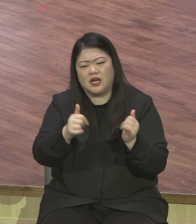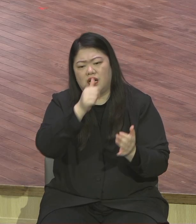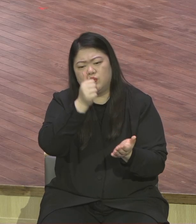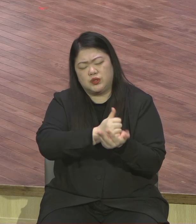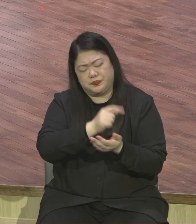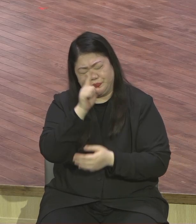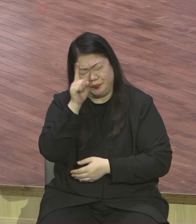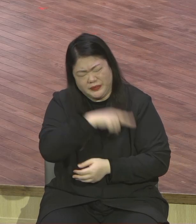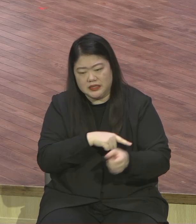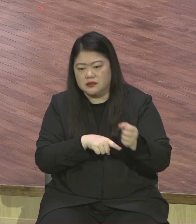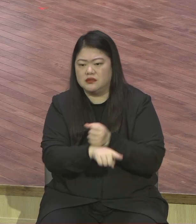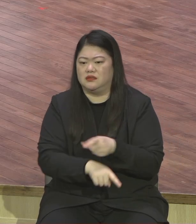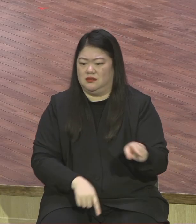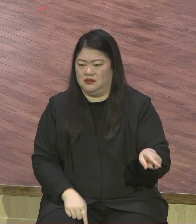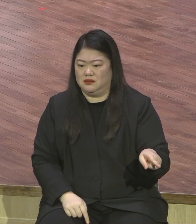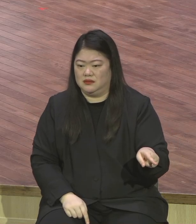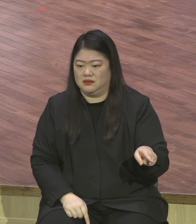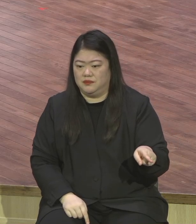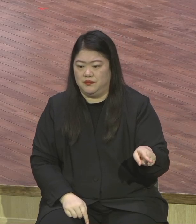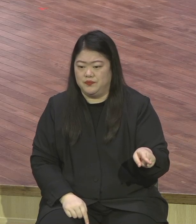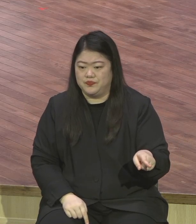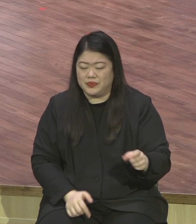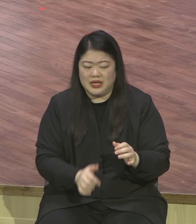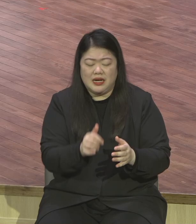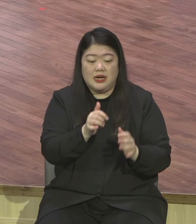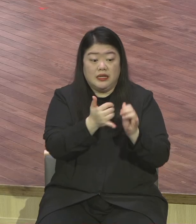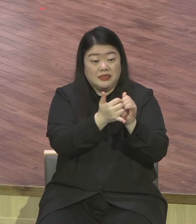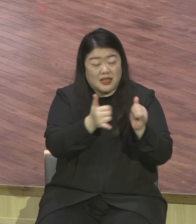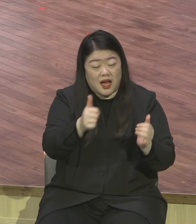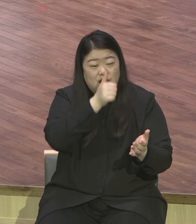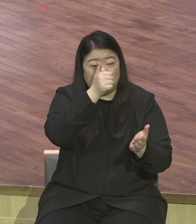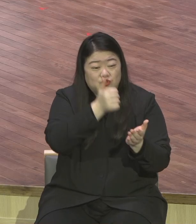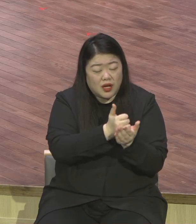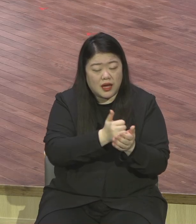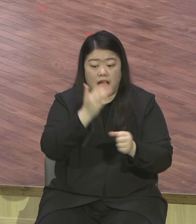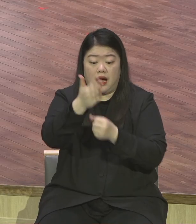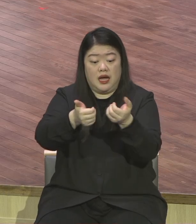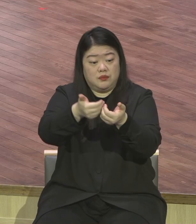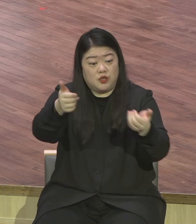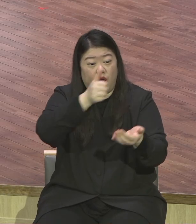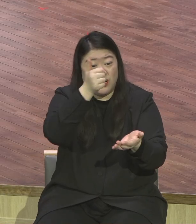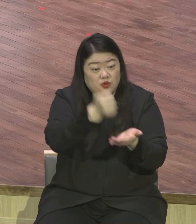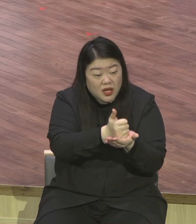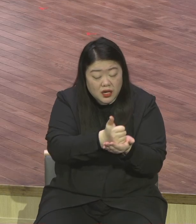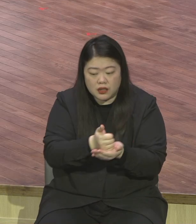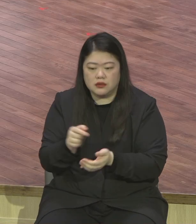그렇게 당해야 말랑만큼 많기 때문에 대신 당해 주신 거예요